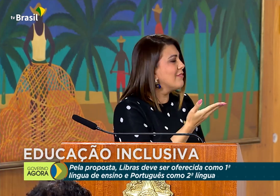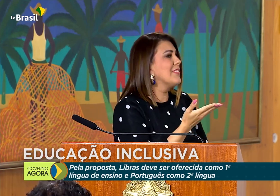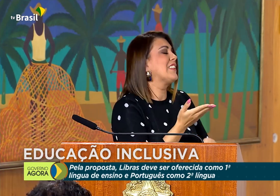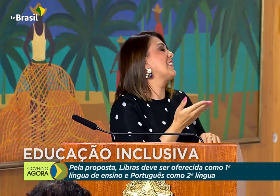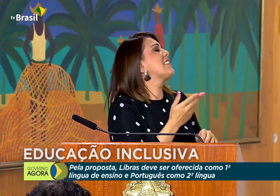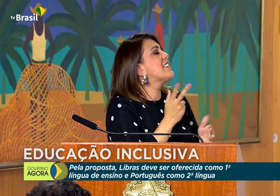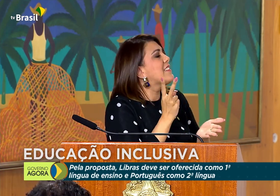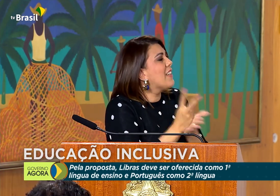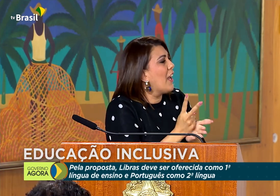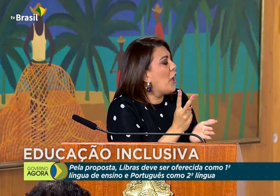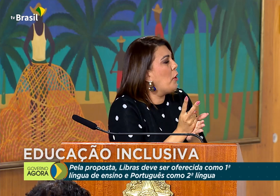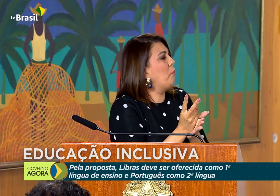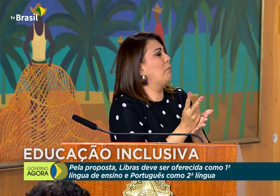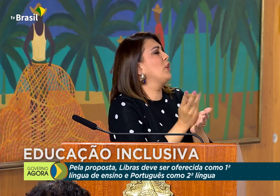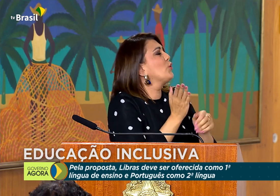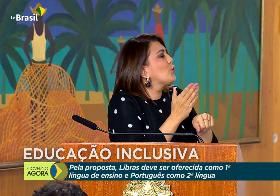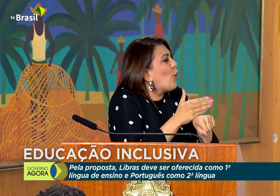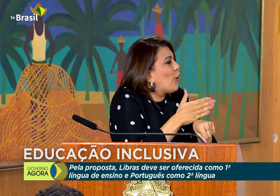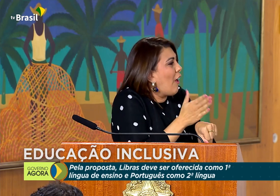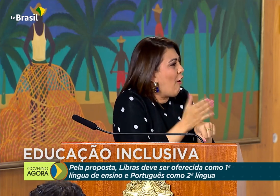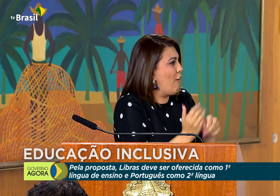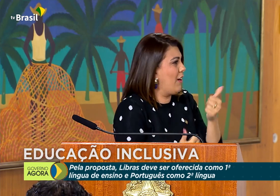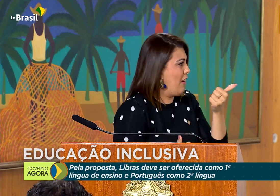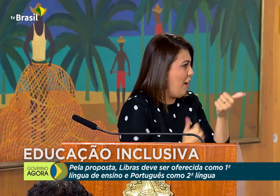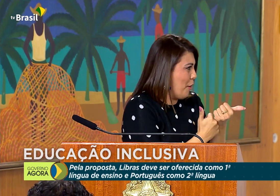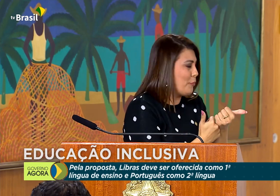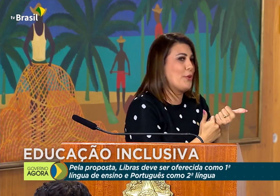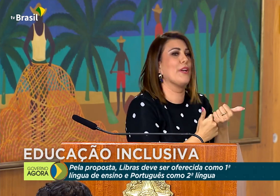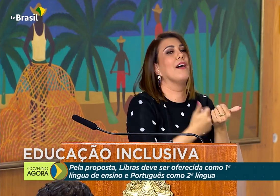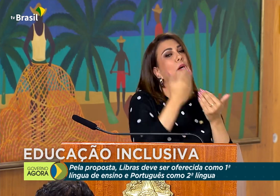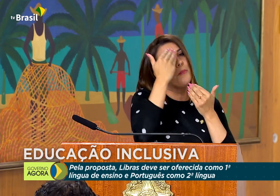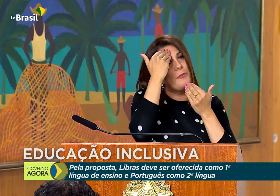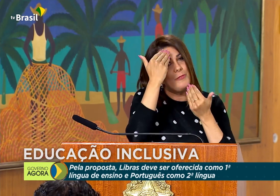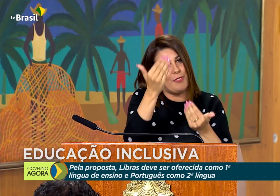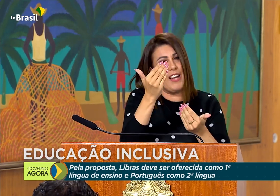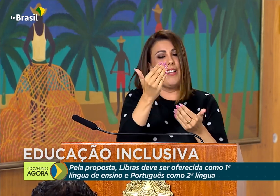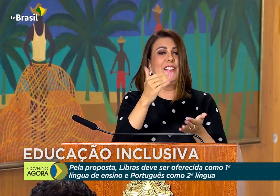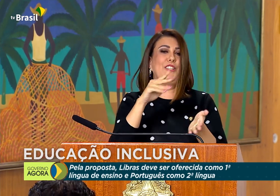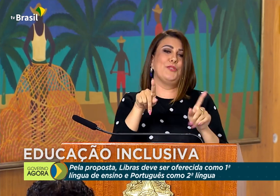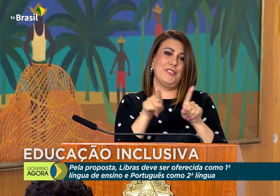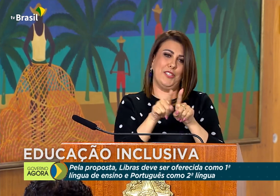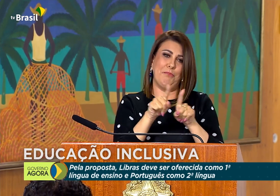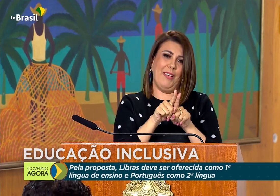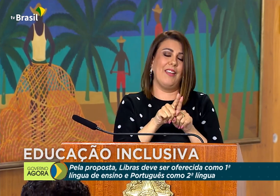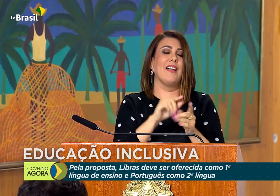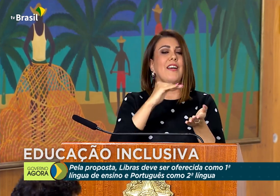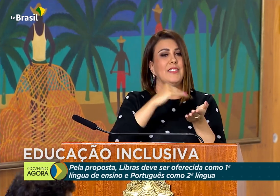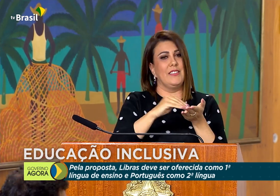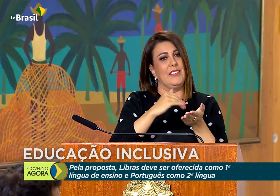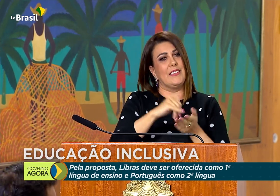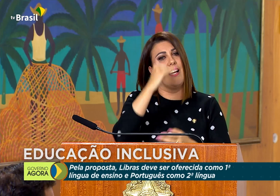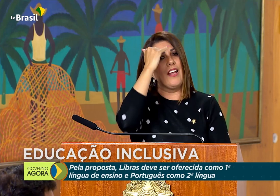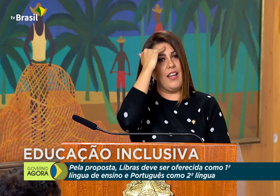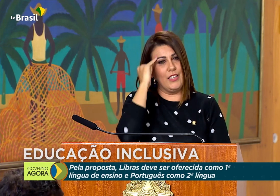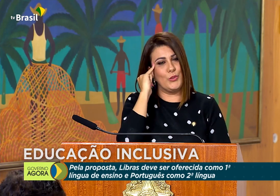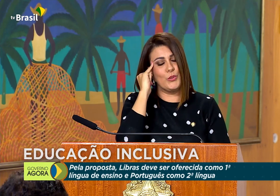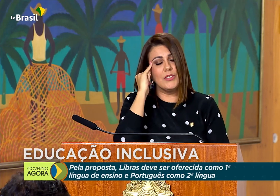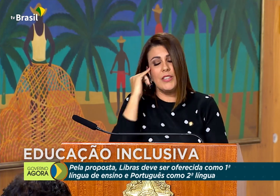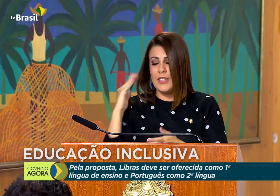em especial o ministro Milton Gonçalves, que em todo momento nos apoiou. Muito obrigada também